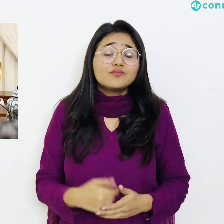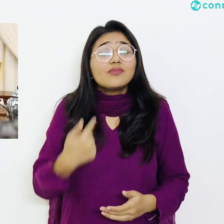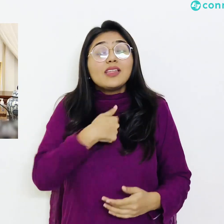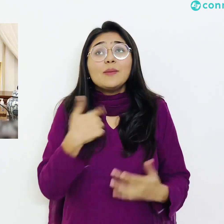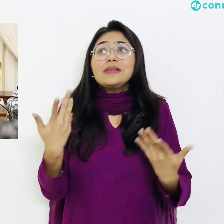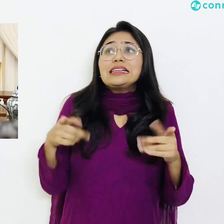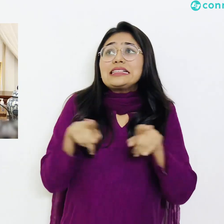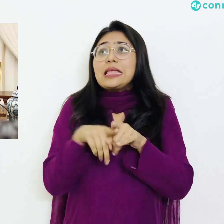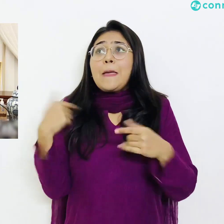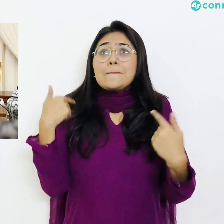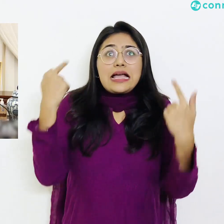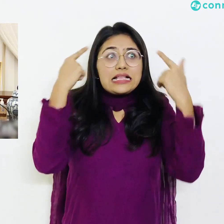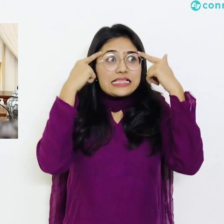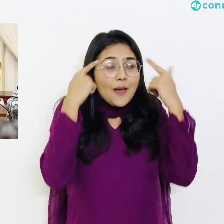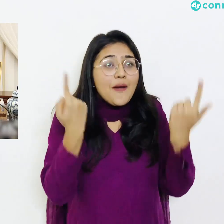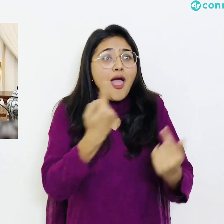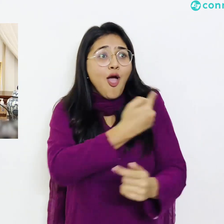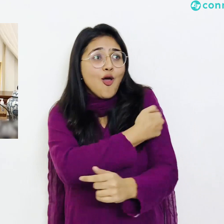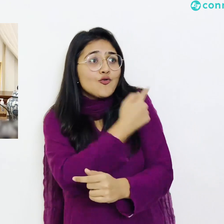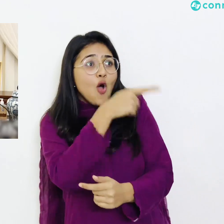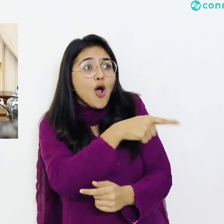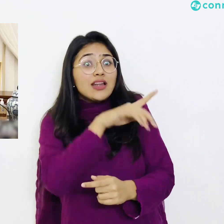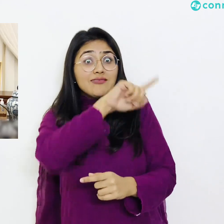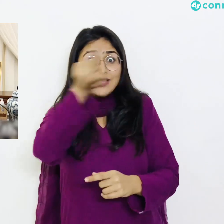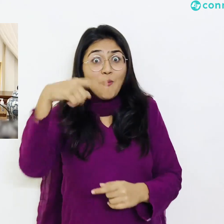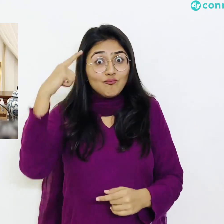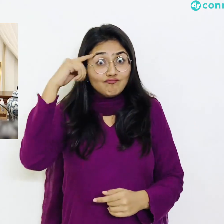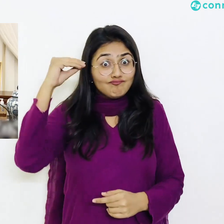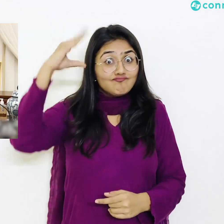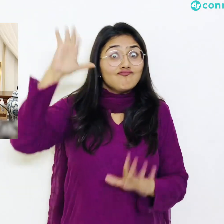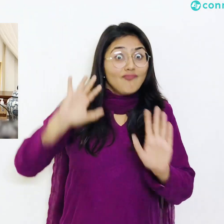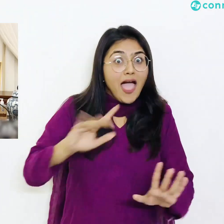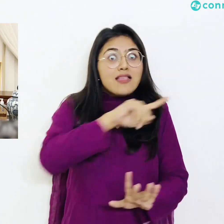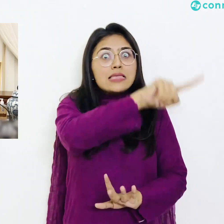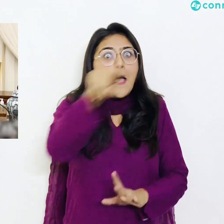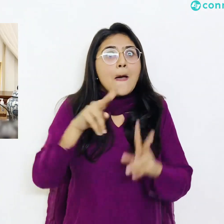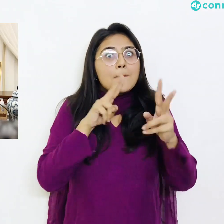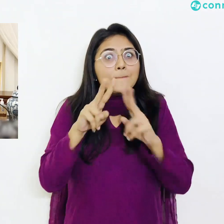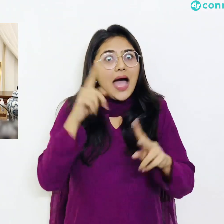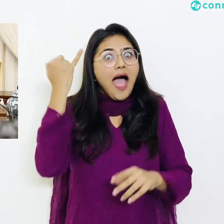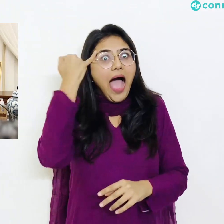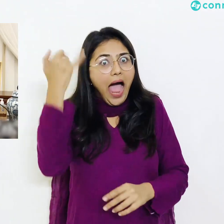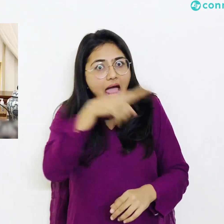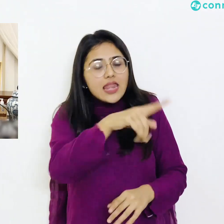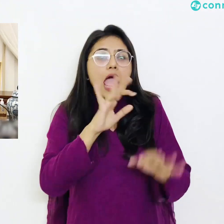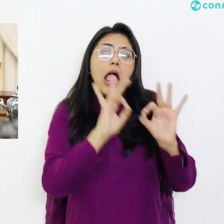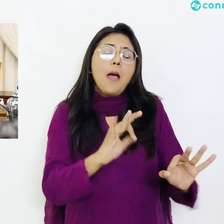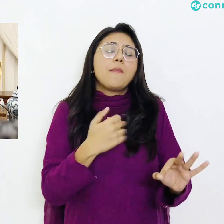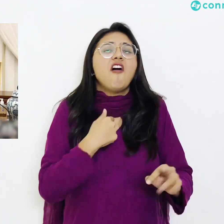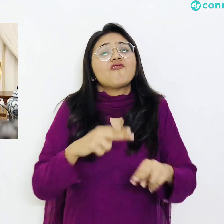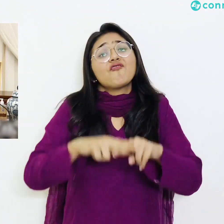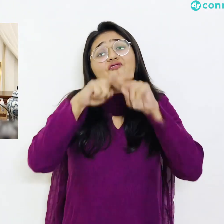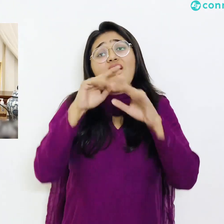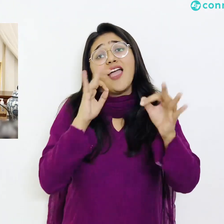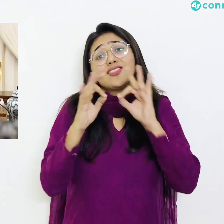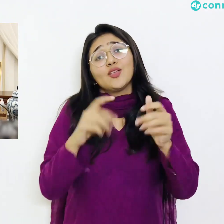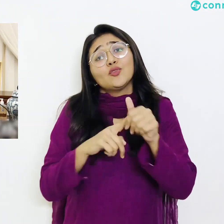آرہی ہے اور جو ایکسپرٹس ہمیں بتا رہے ہیں ان کو دیکھتے ہوئے ہم یہ فیصلہ کر رہے ہیں میری علماء اکرام سے بھی